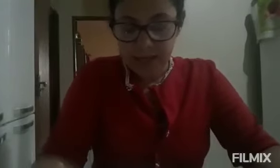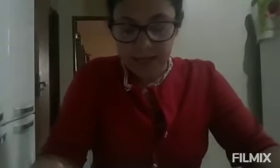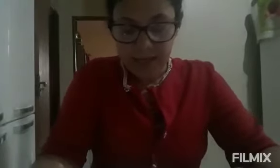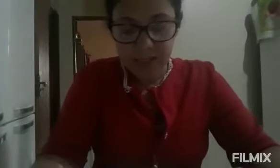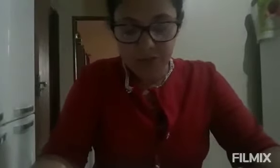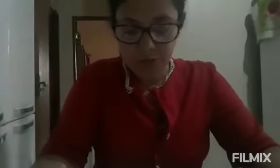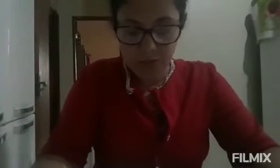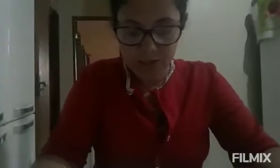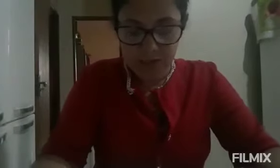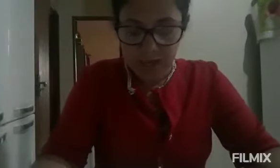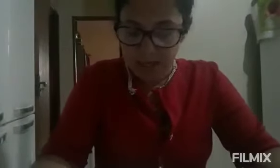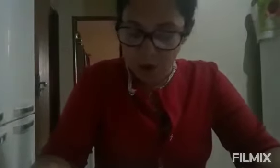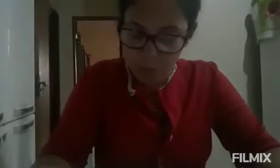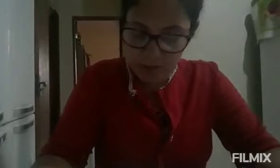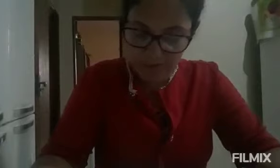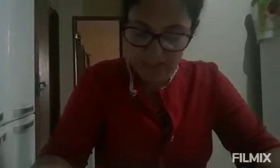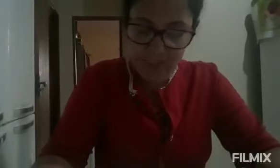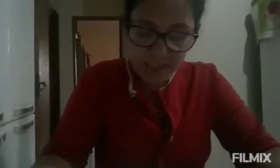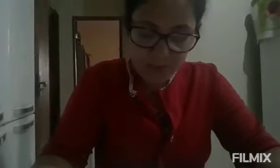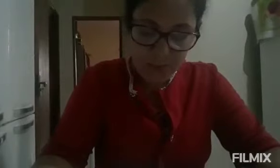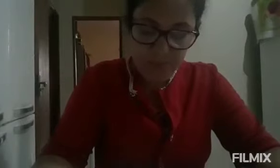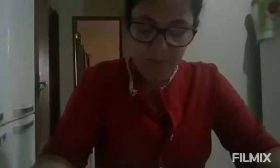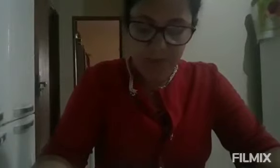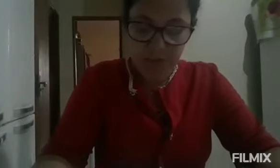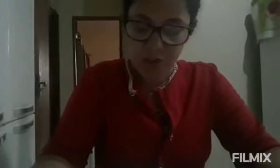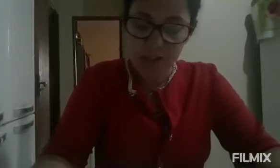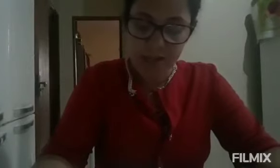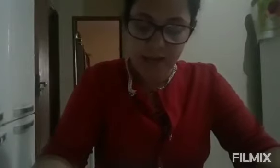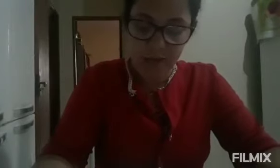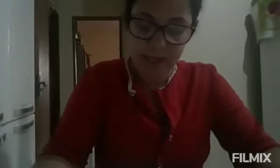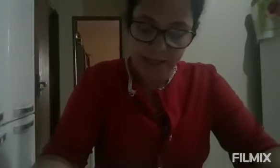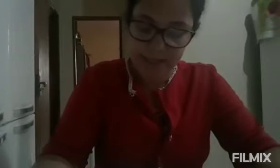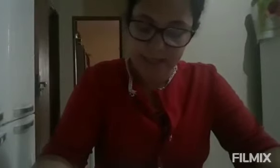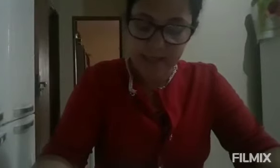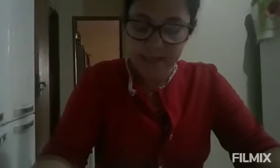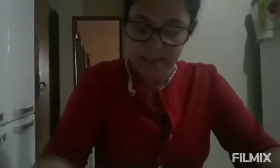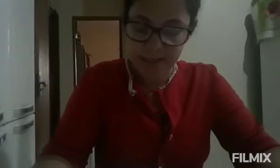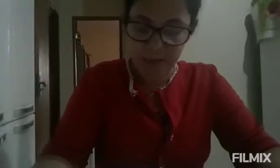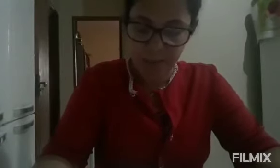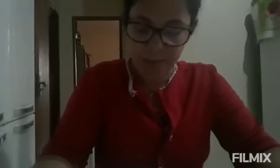Credes vós que eu possa fazer isso? Disseram-lhe eles, sim, Senhor.